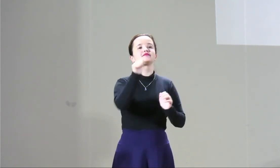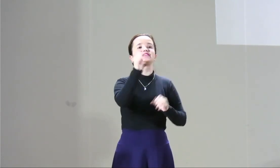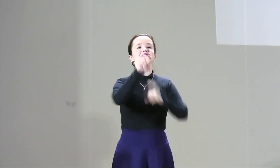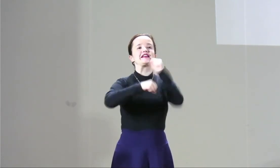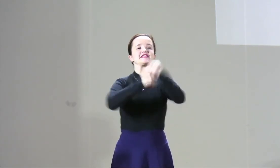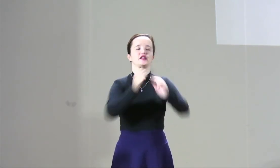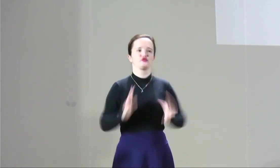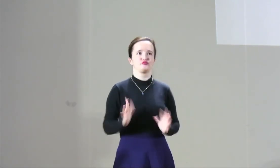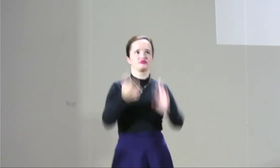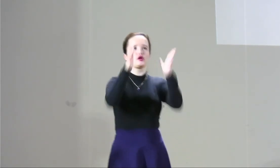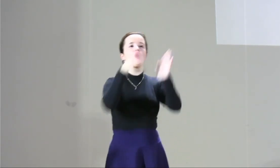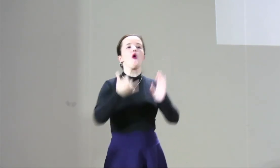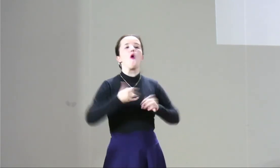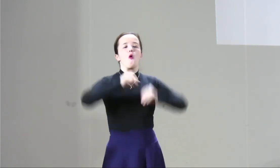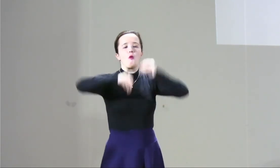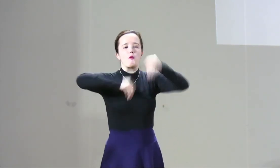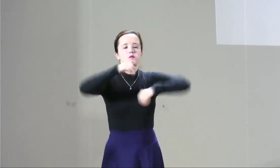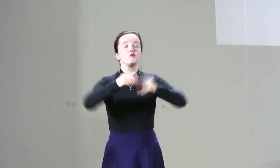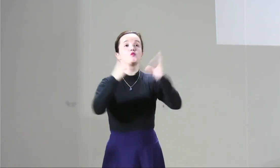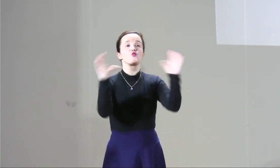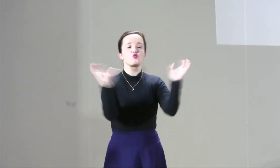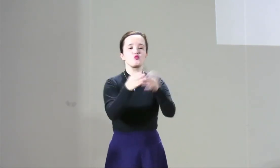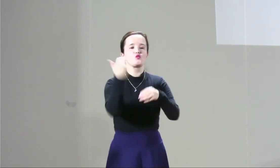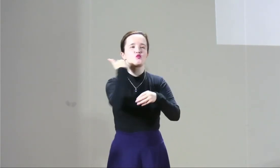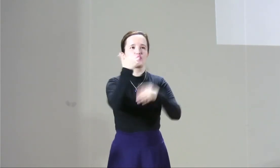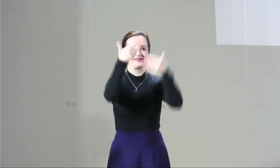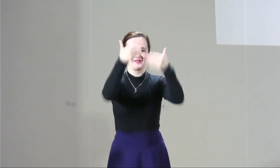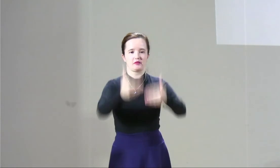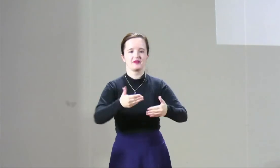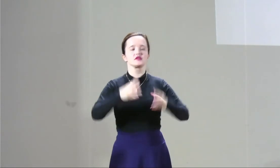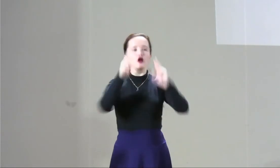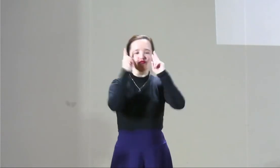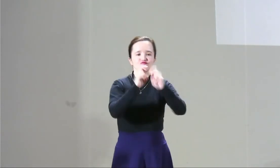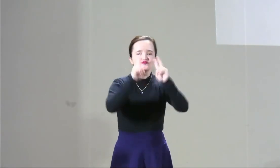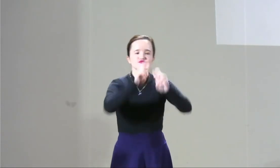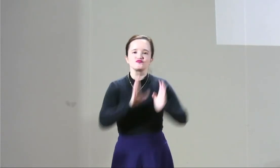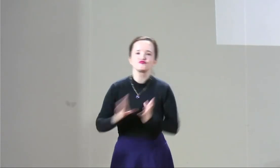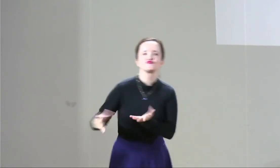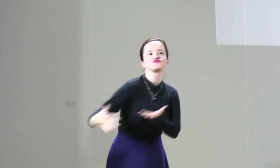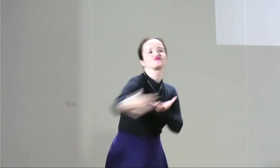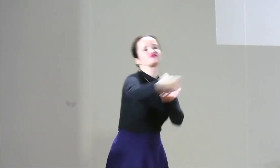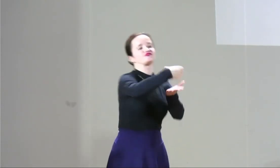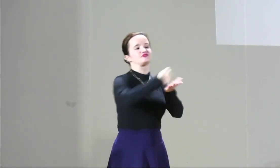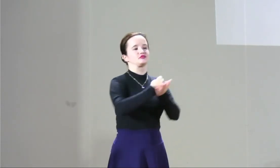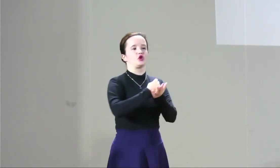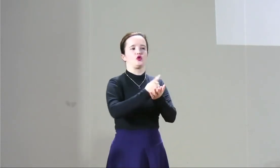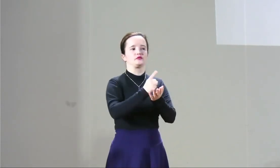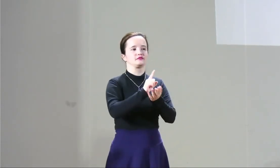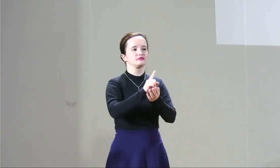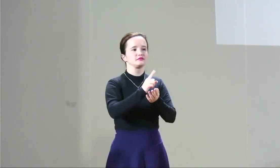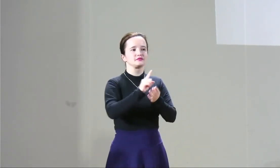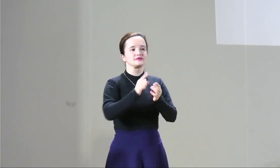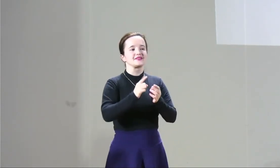en el 2018 se instauró la ley hace 10 años una ley